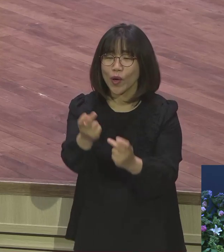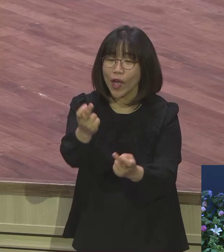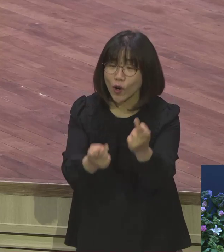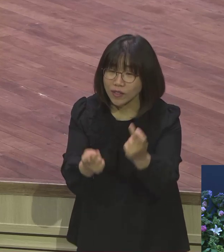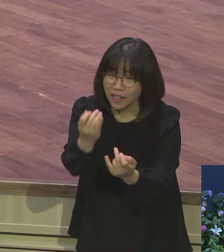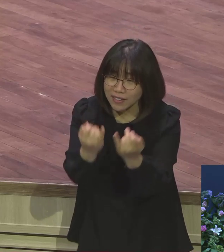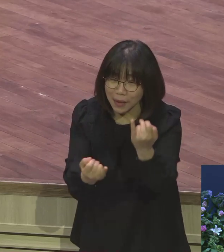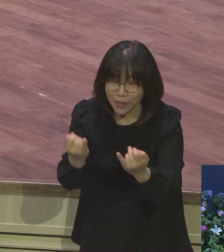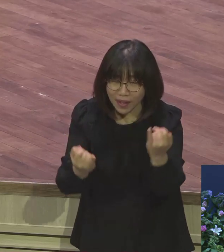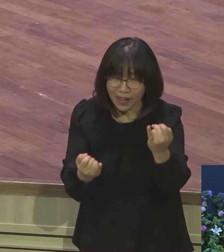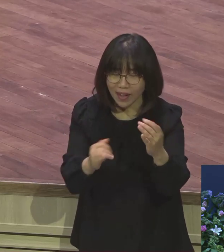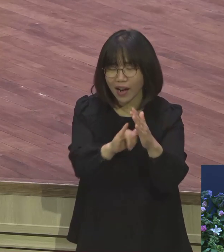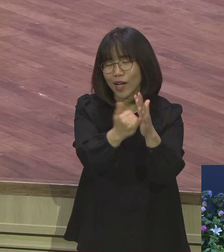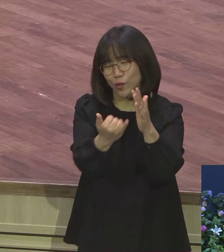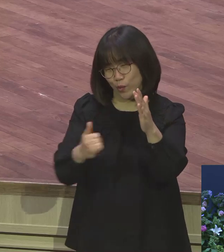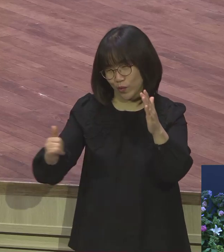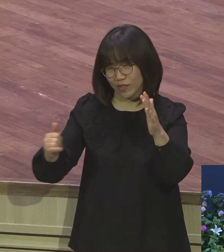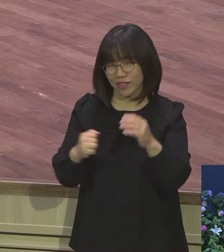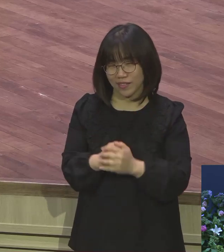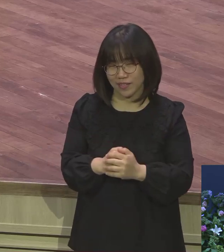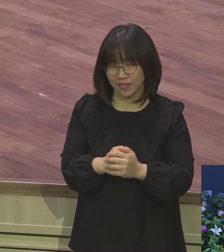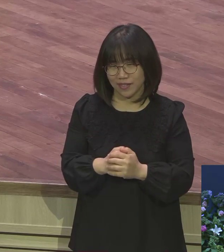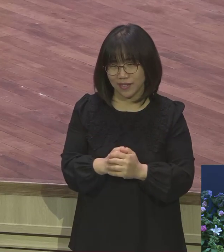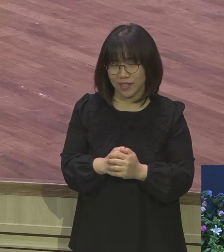가족이라고 가족 한 아버지 모신 가족이라고